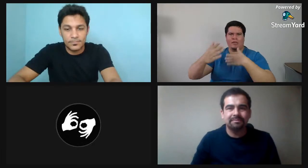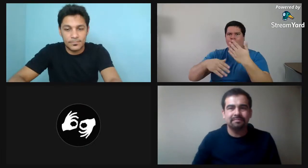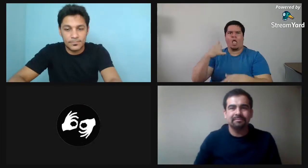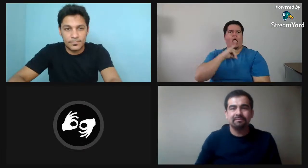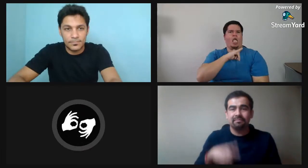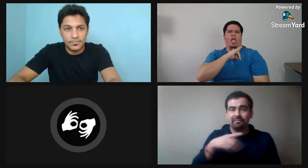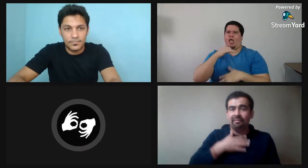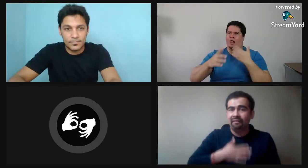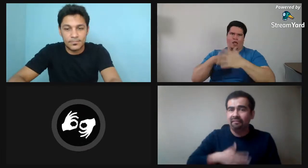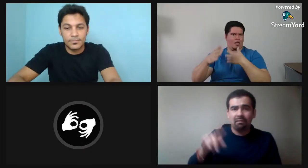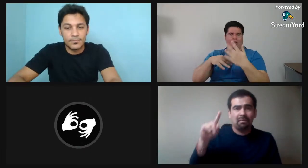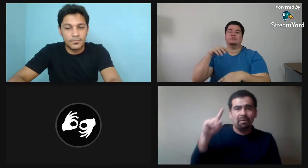hacía diferentes cosas.